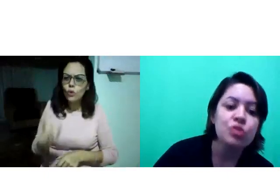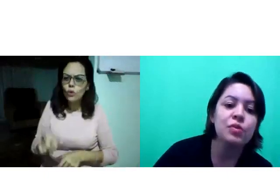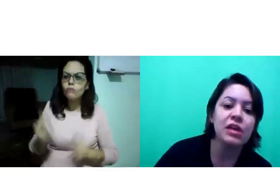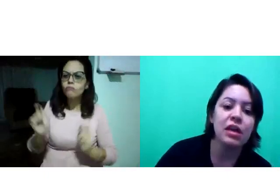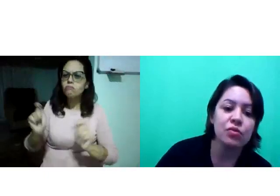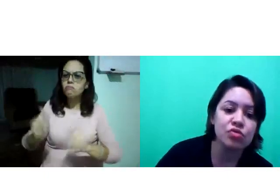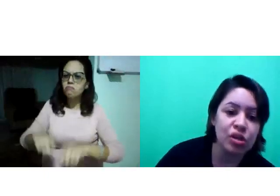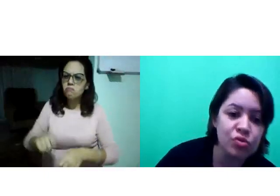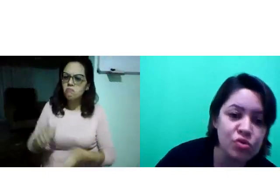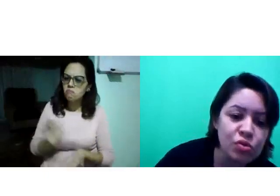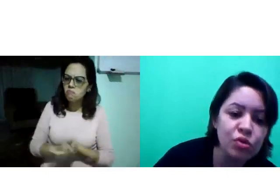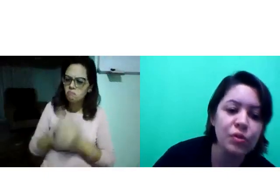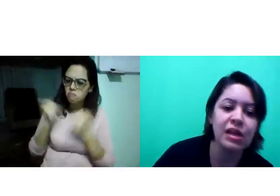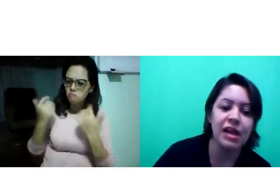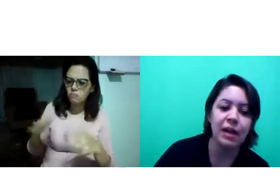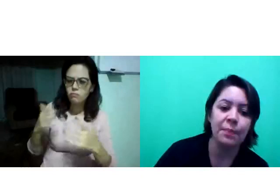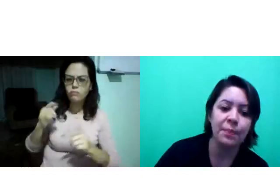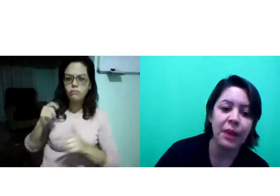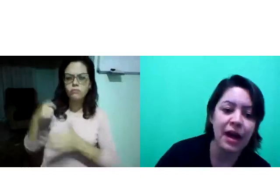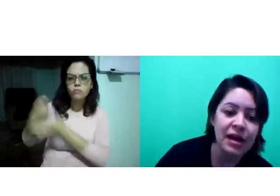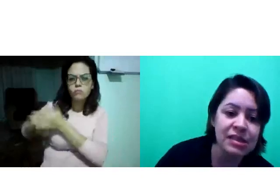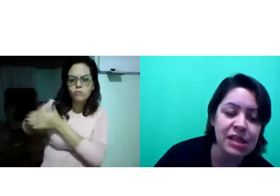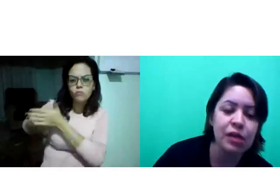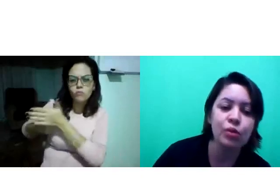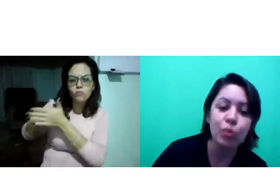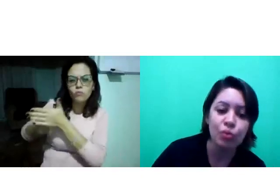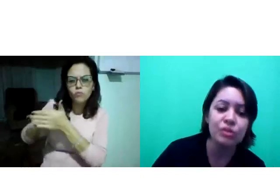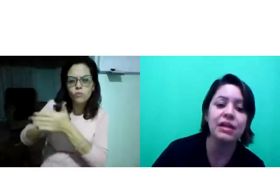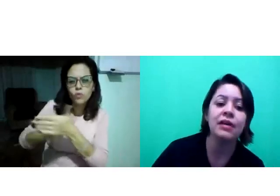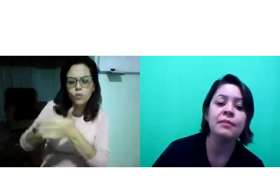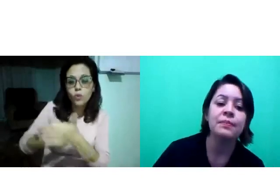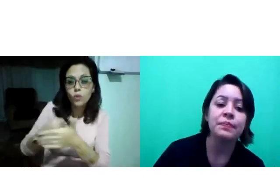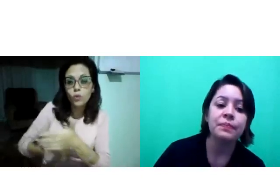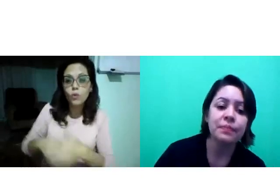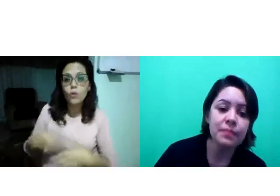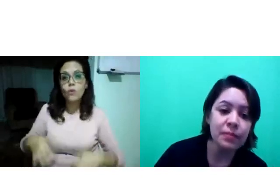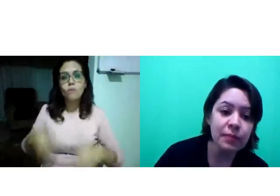sobre quem é o sujeito surdo, porque ele é capaz, ele luta,